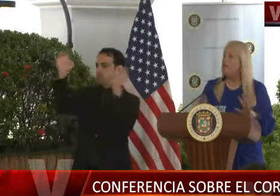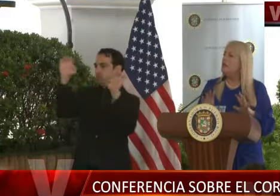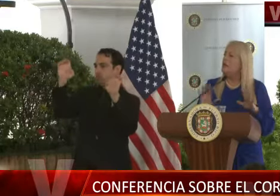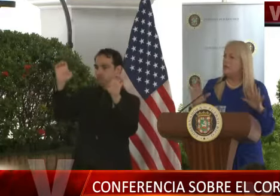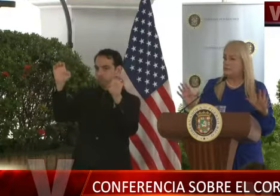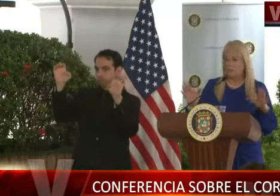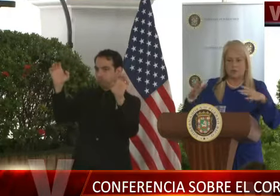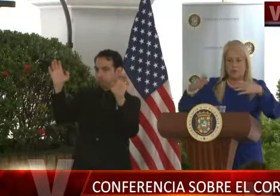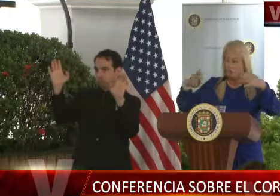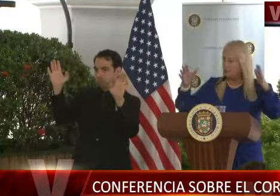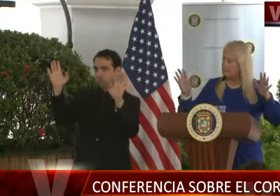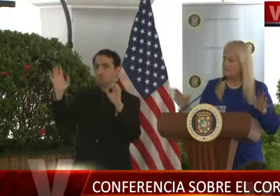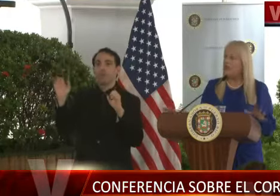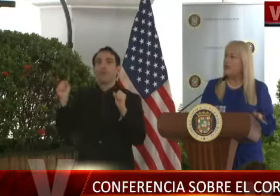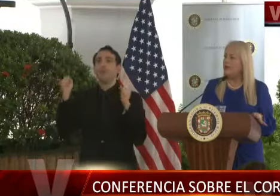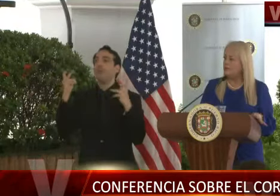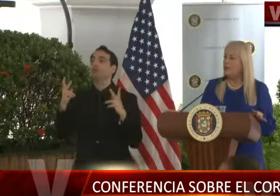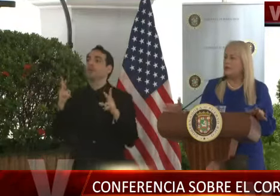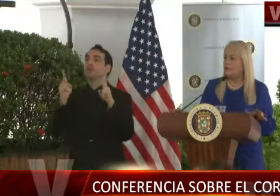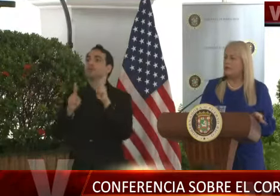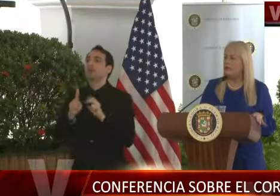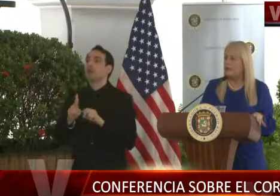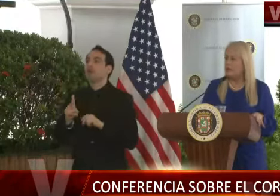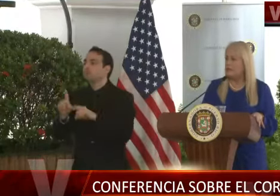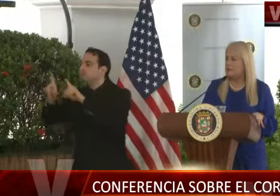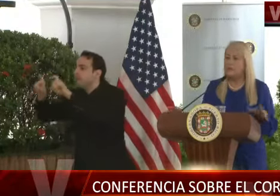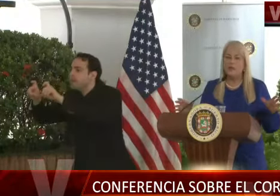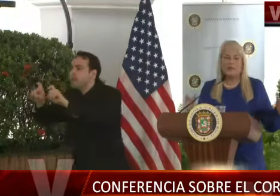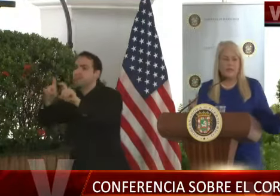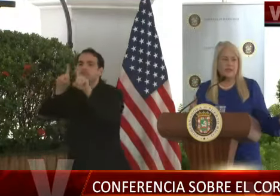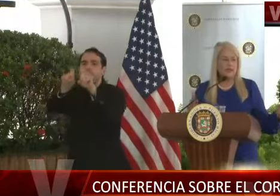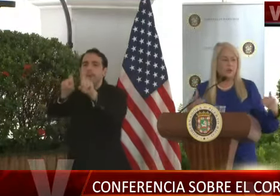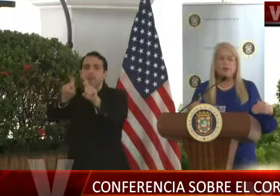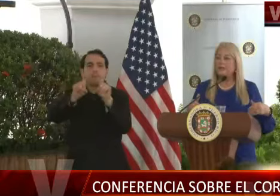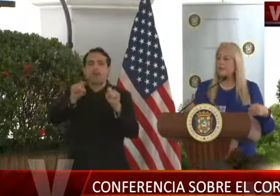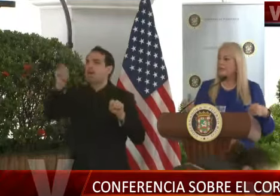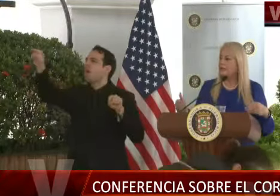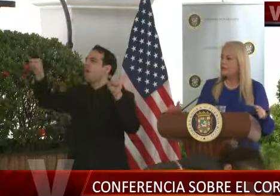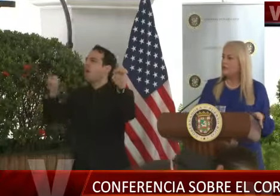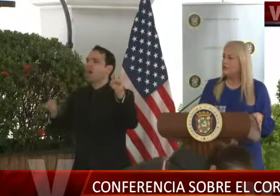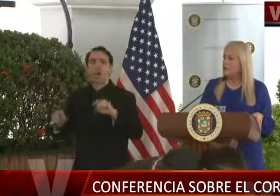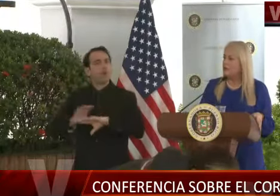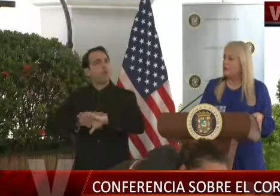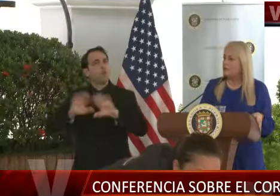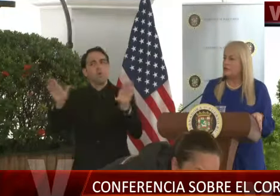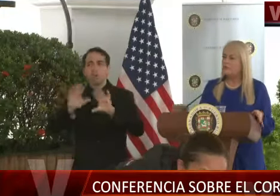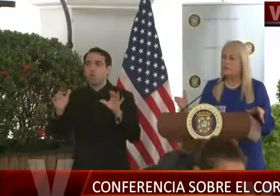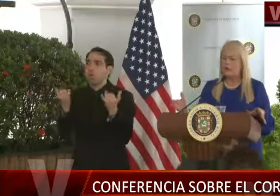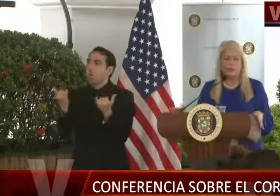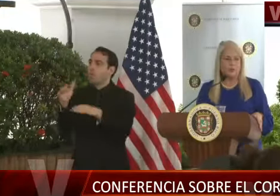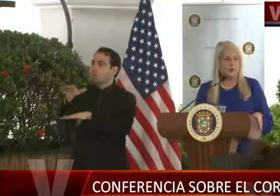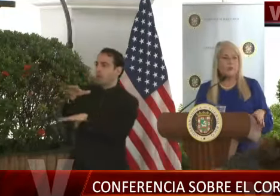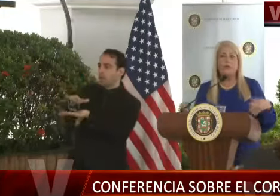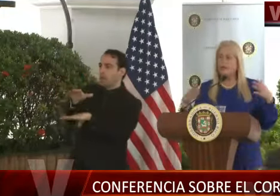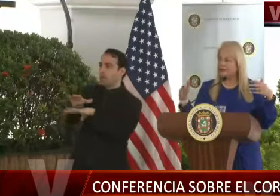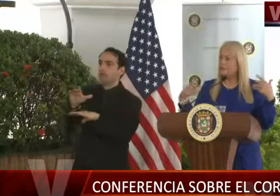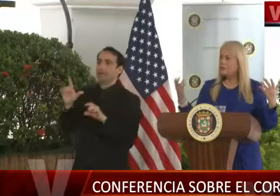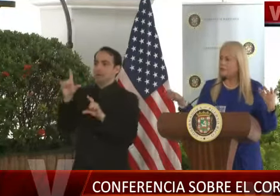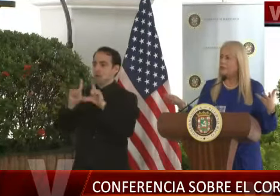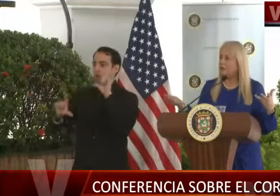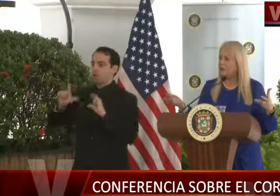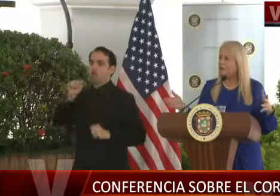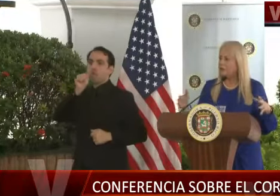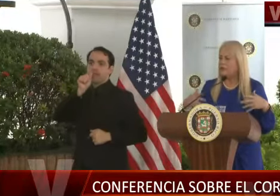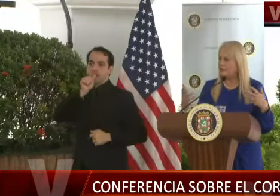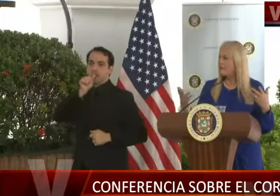personas por sus diferentes lados haciendo estos análisis. De hecho, hoy en la tarde vamos a tener una reunión con laboratorios privados que